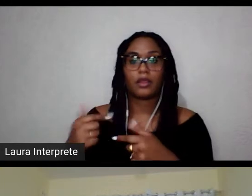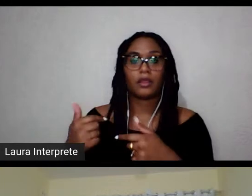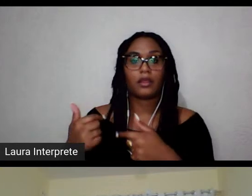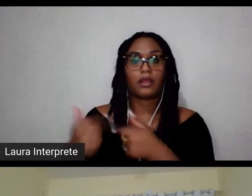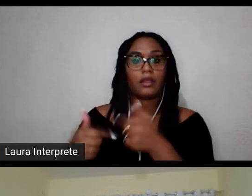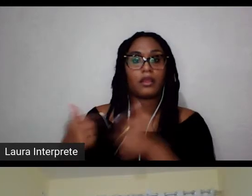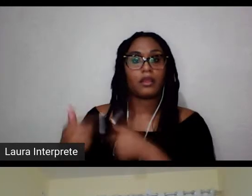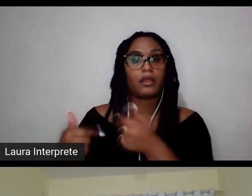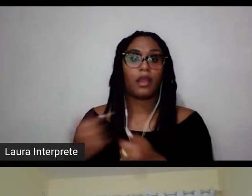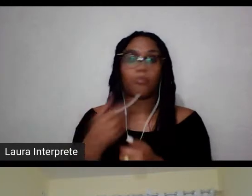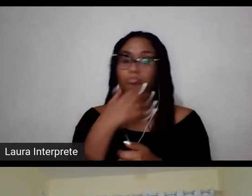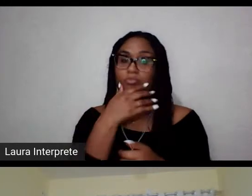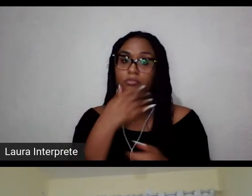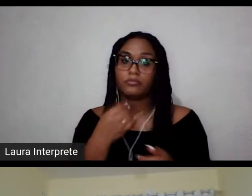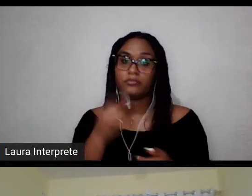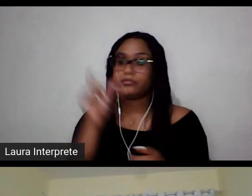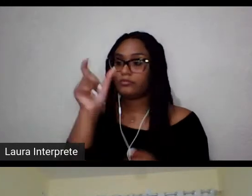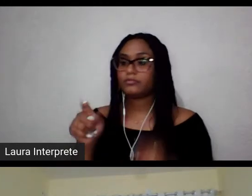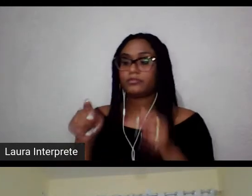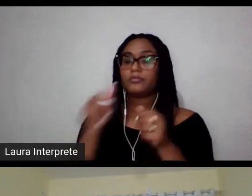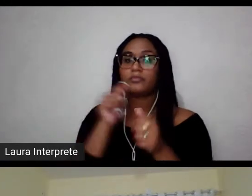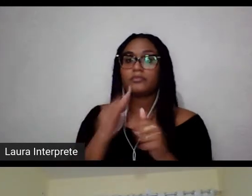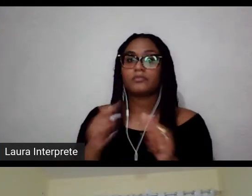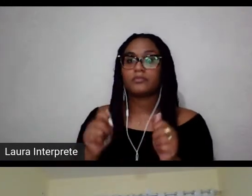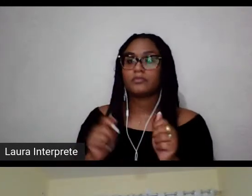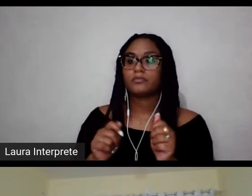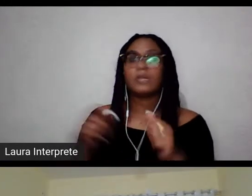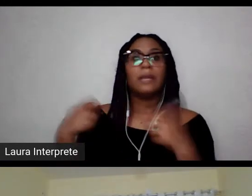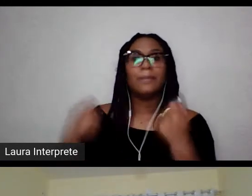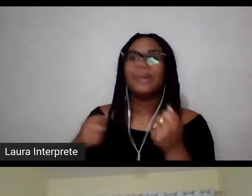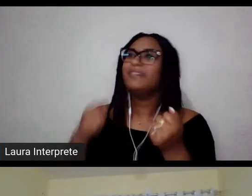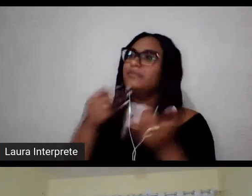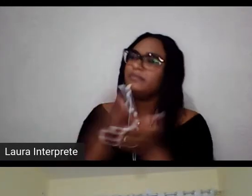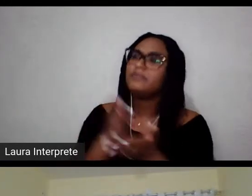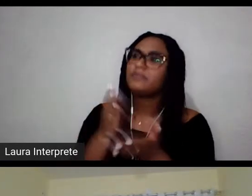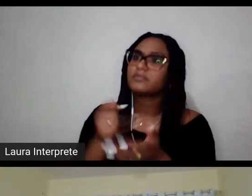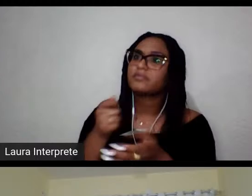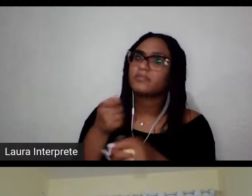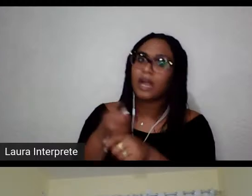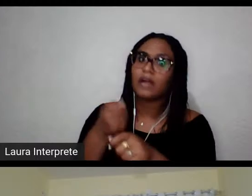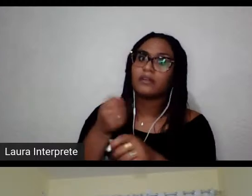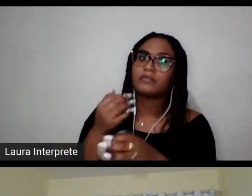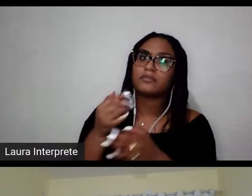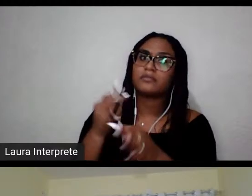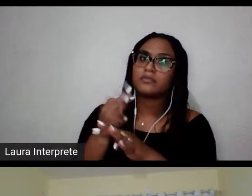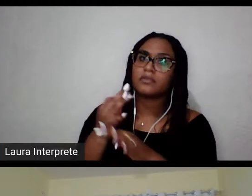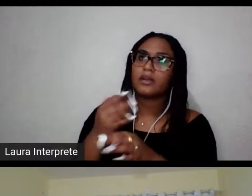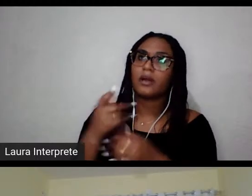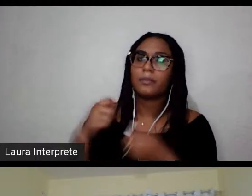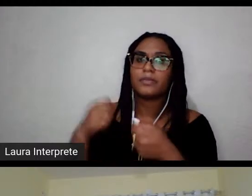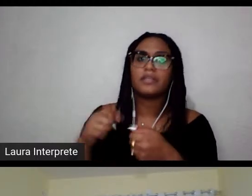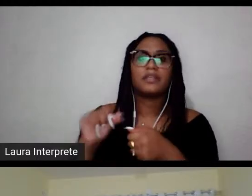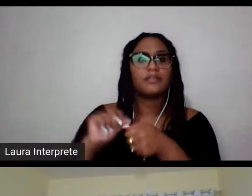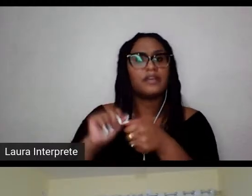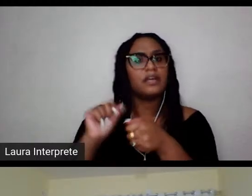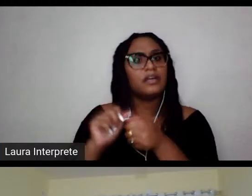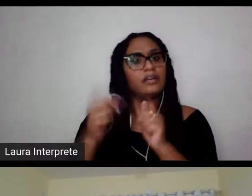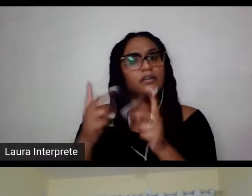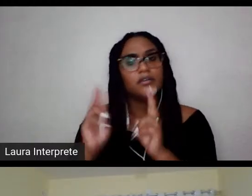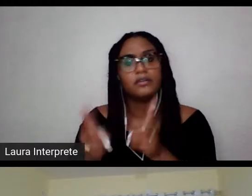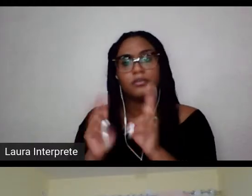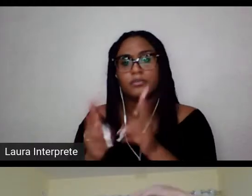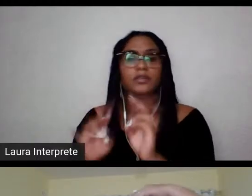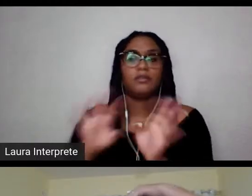porque as mulheres são obrigadas a fazer isso de forma marginal, de forma lateral,